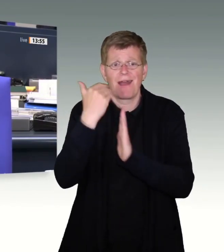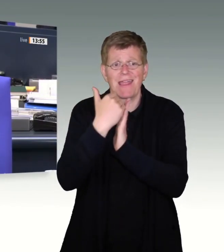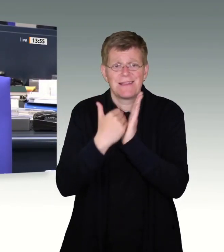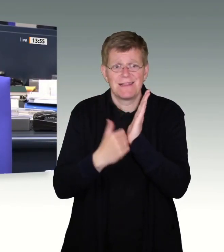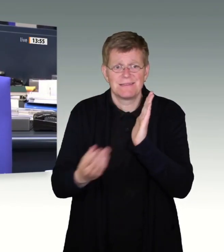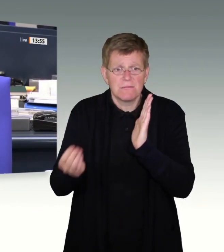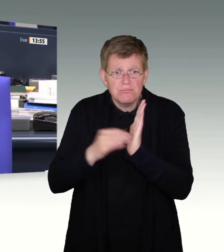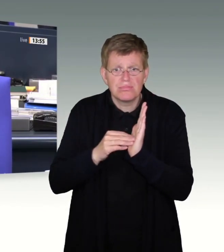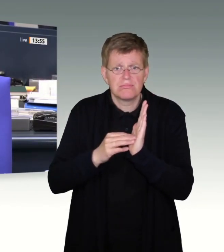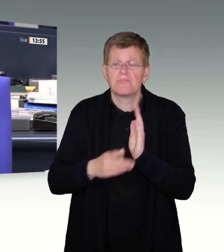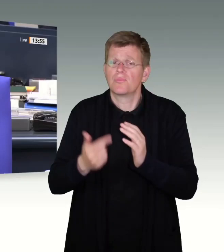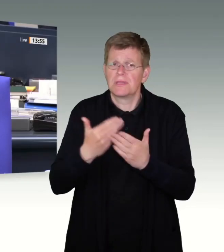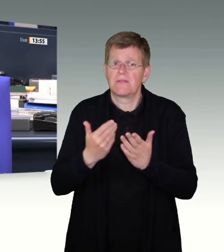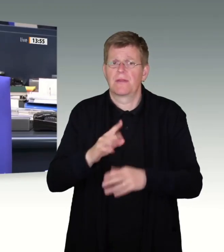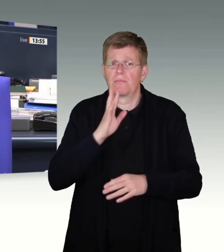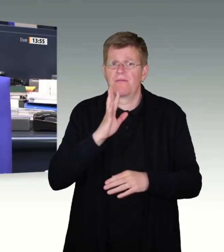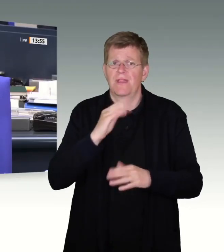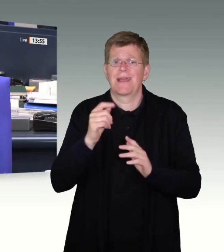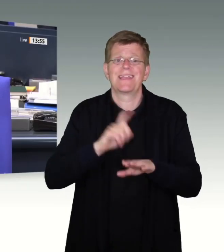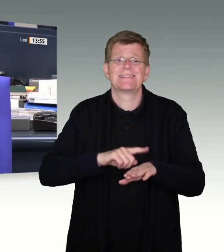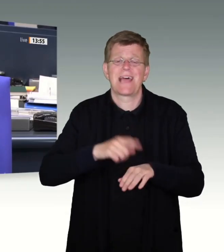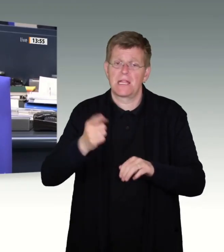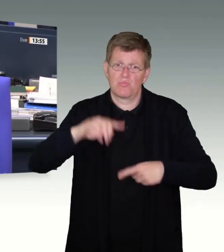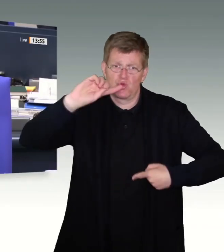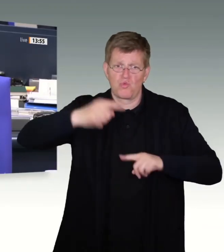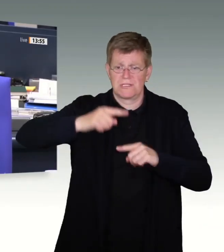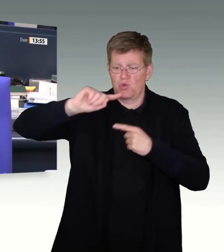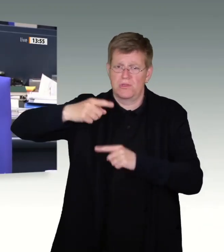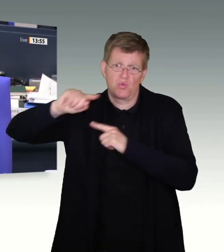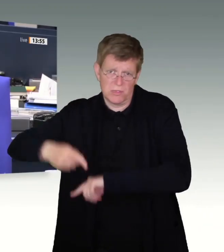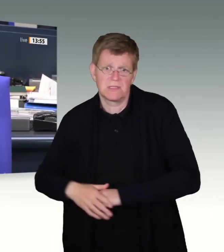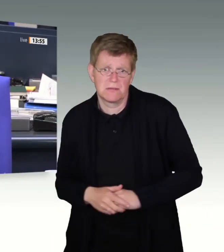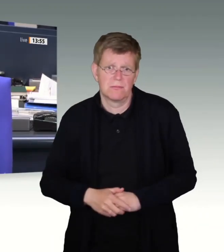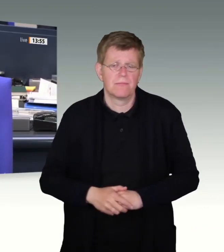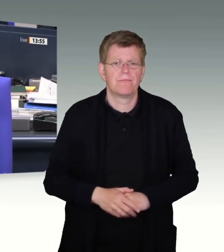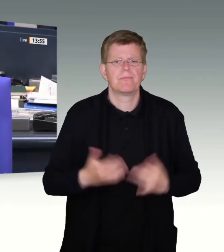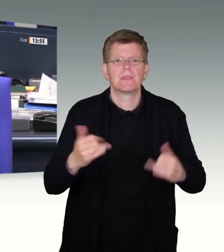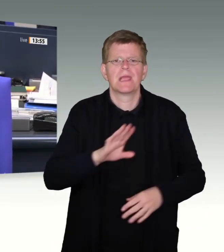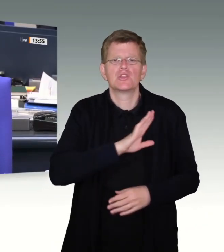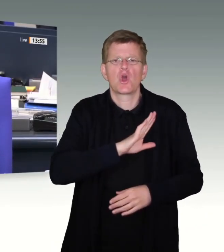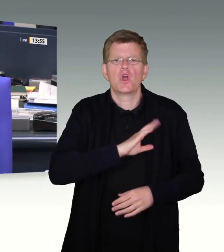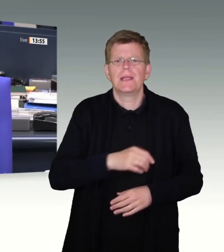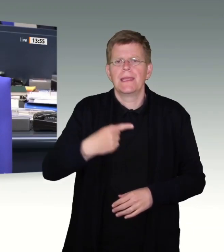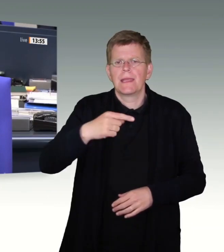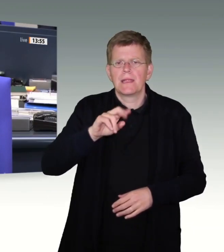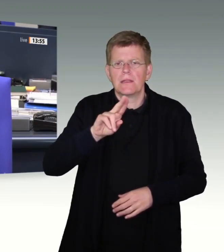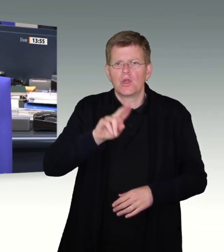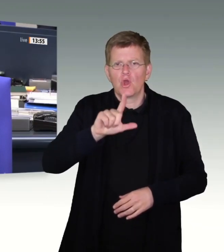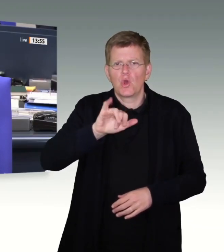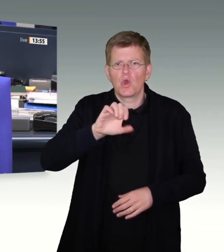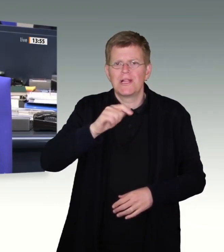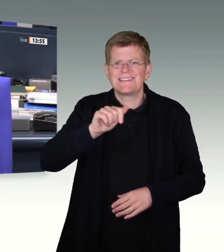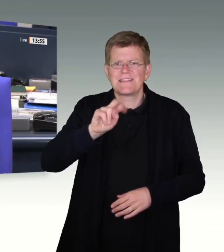Und dann muss ich diese Redezeit kürzen. Das Wort hat die Kollegin Gülistan Yüksel für die SPD-Fraktion.